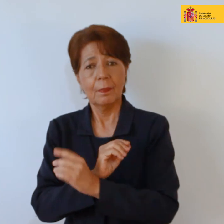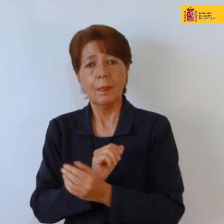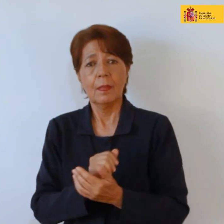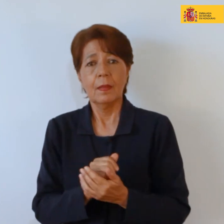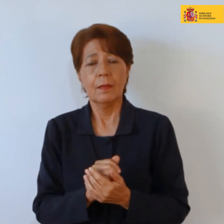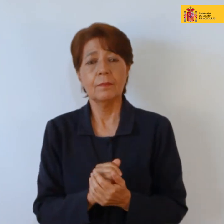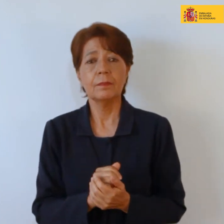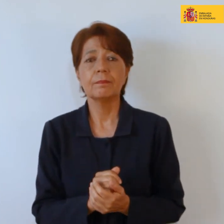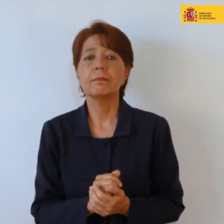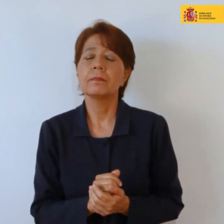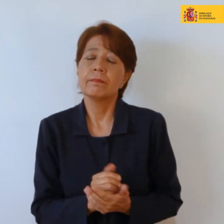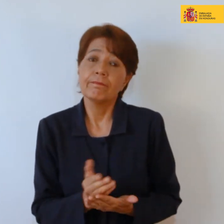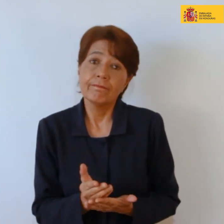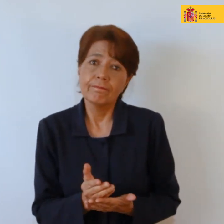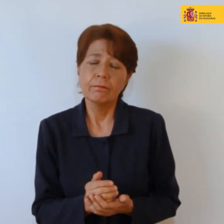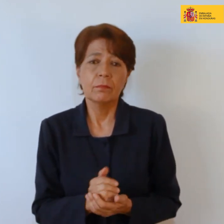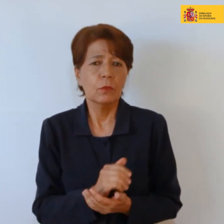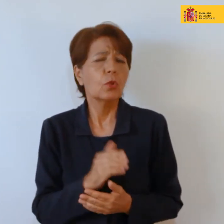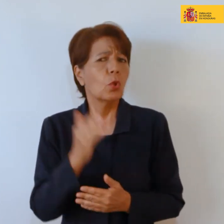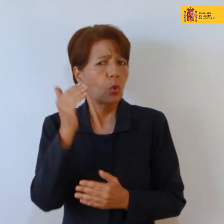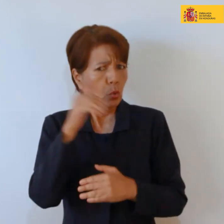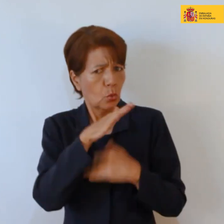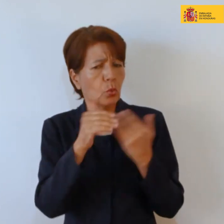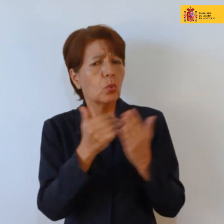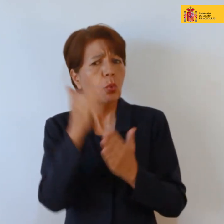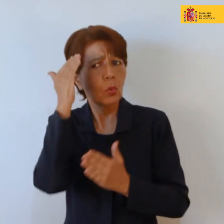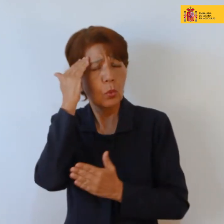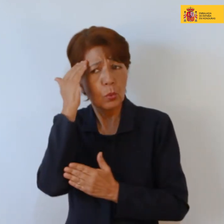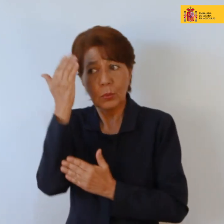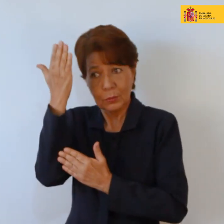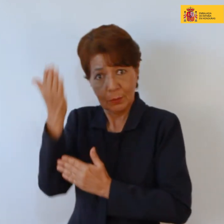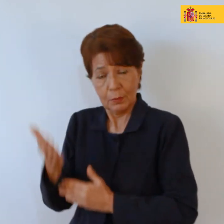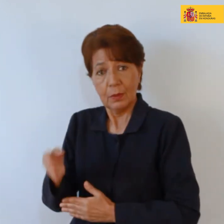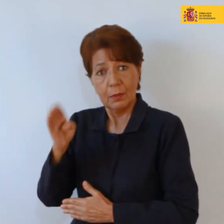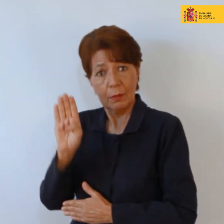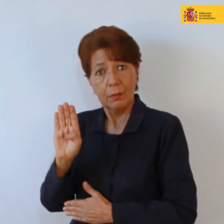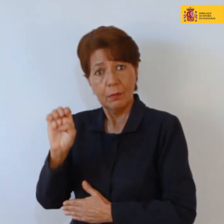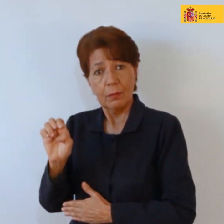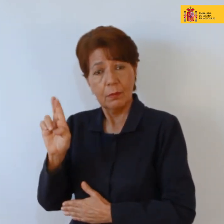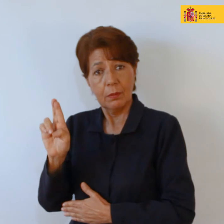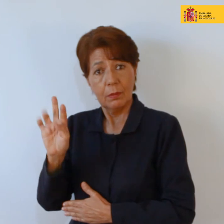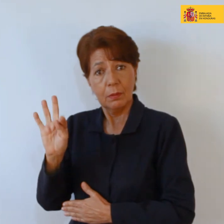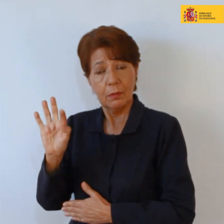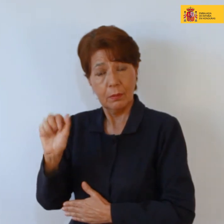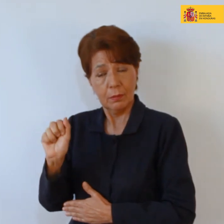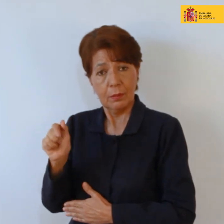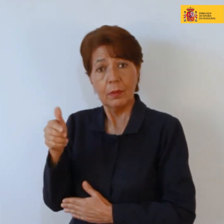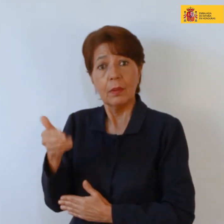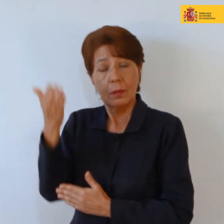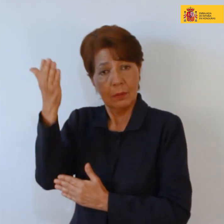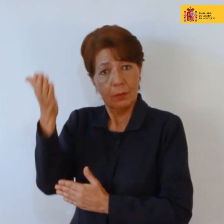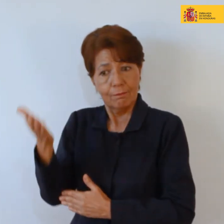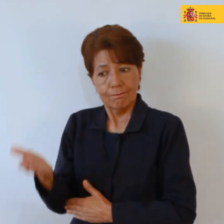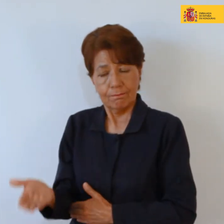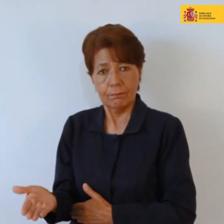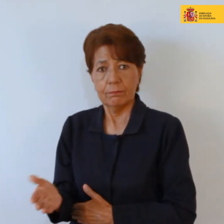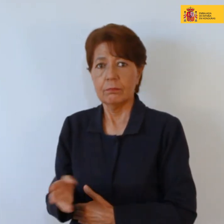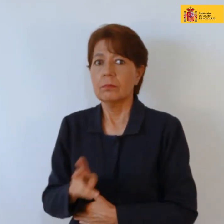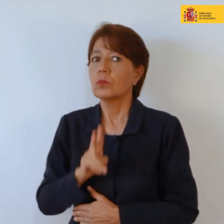Y, bueno, como todo el mundo sabe, Berta Cáceres, que, como ya he dicho, era, ha sido la